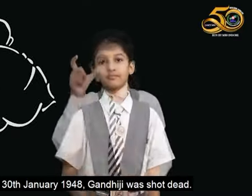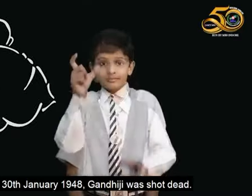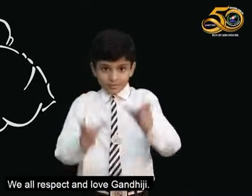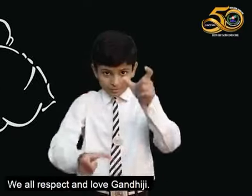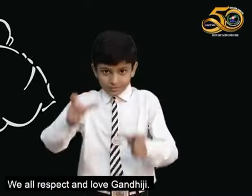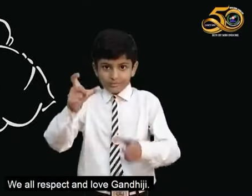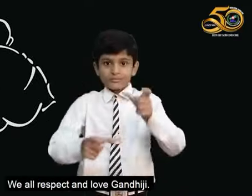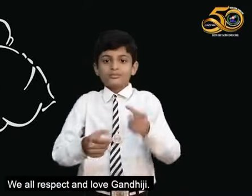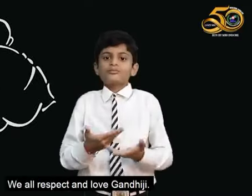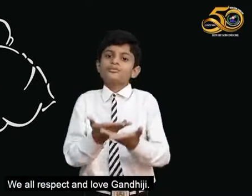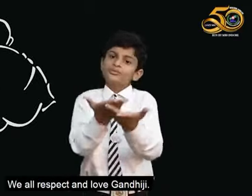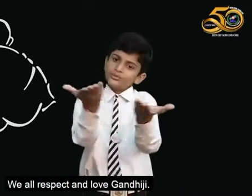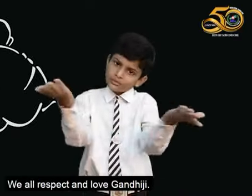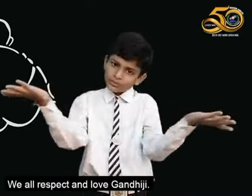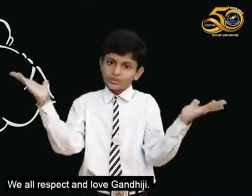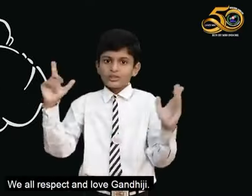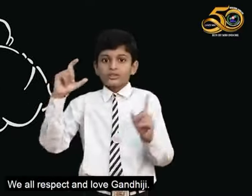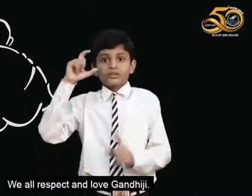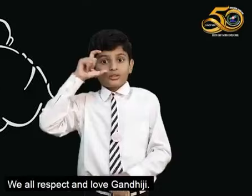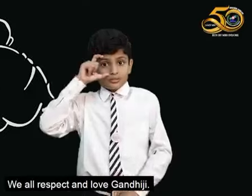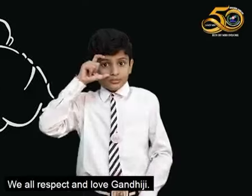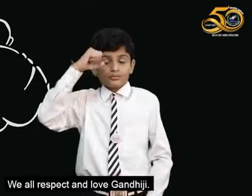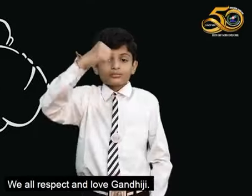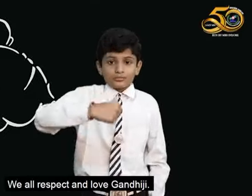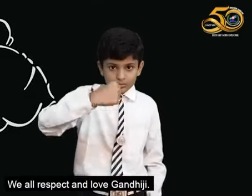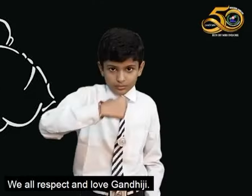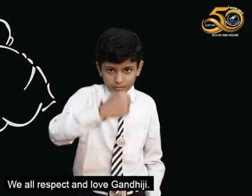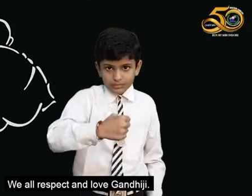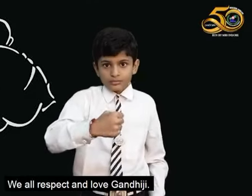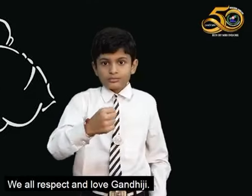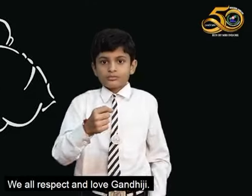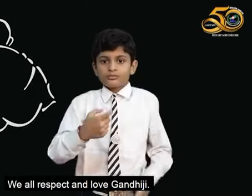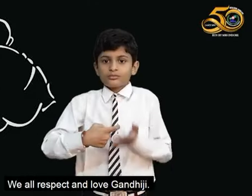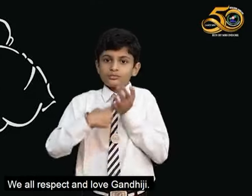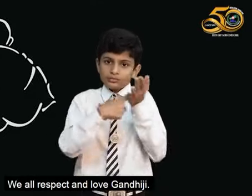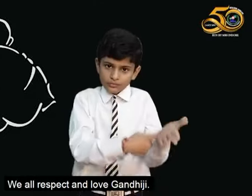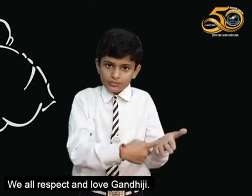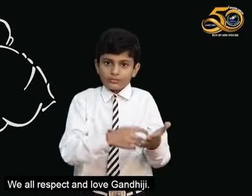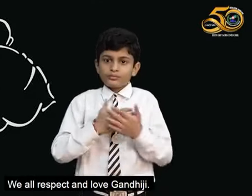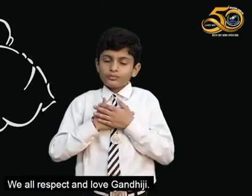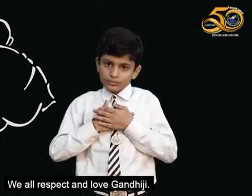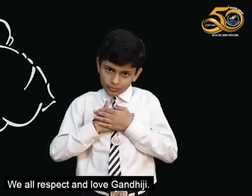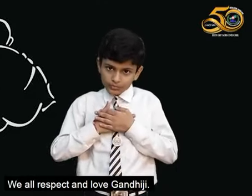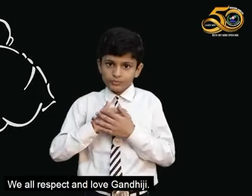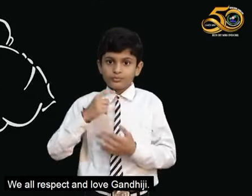हम सभी लोग गांधी जी से बहुत प्रेम करते हैं और उनका बहुत आदर करते हैं